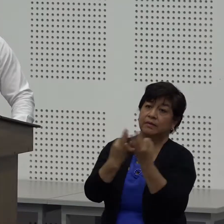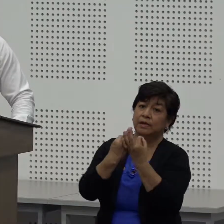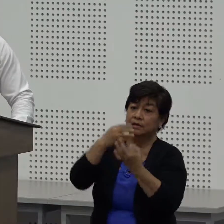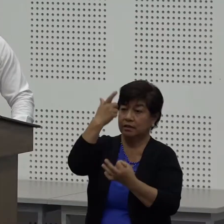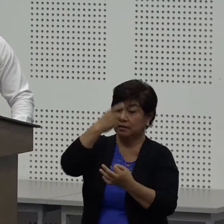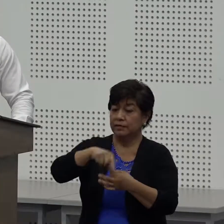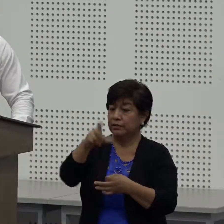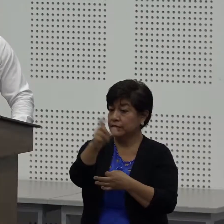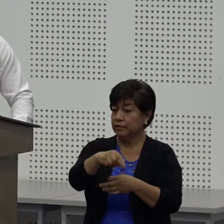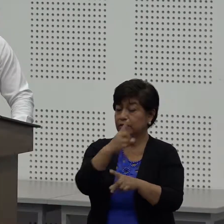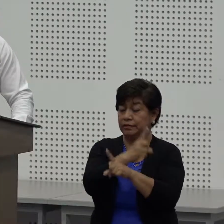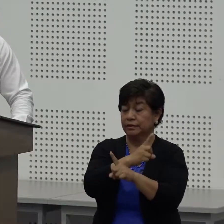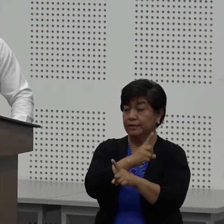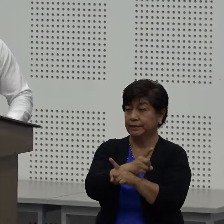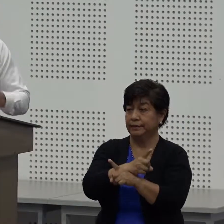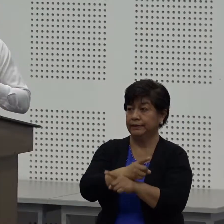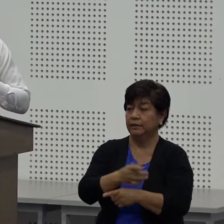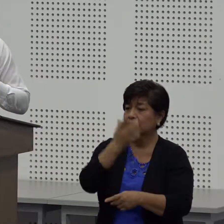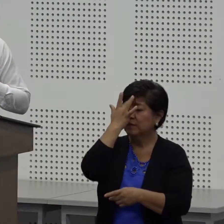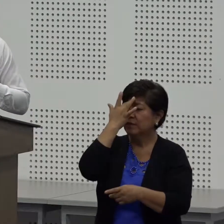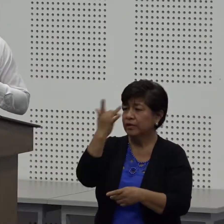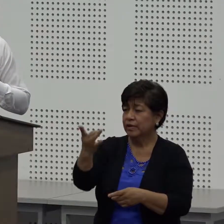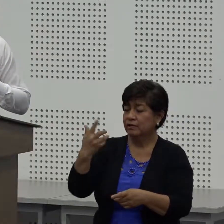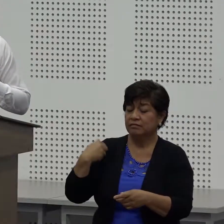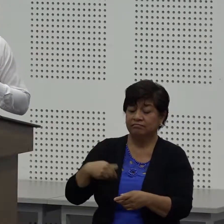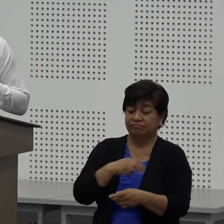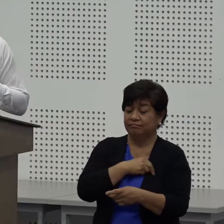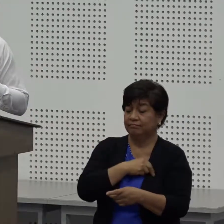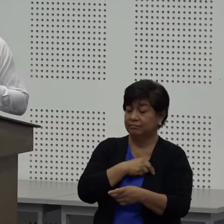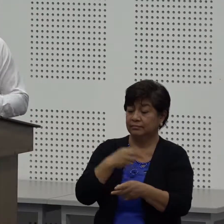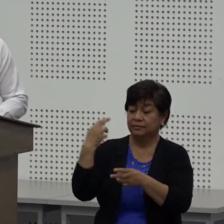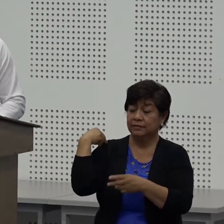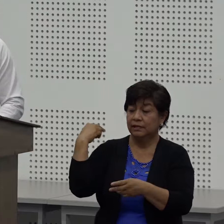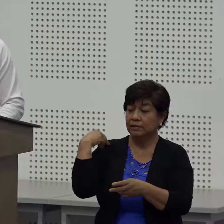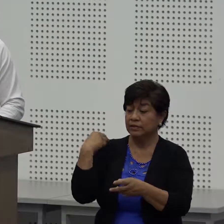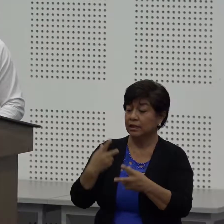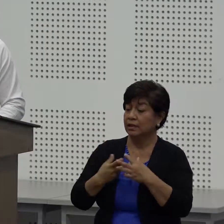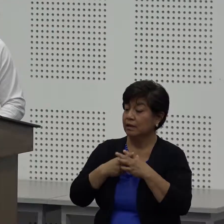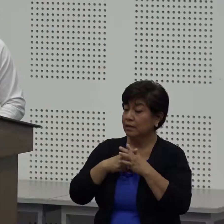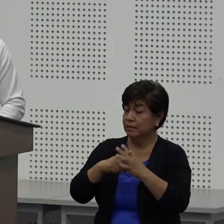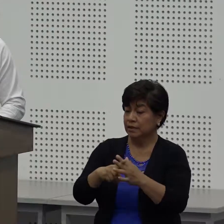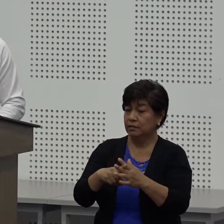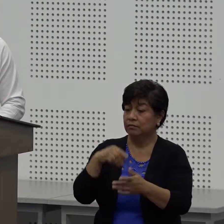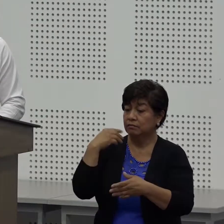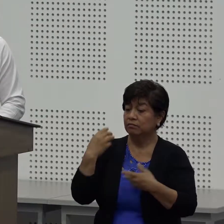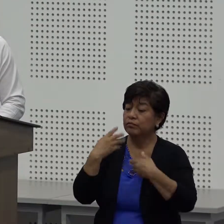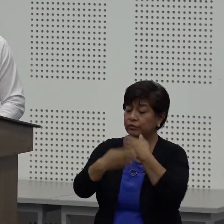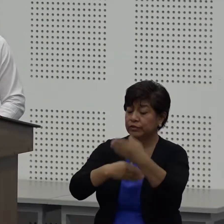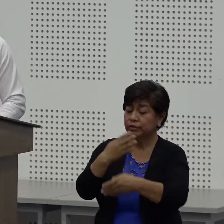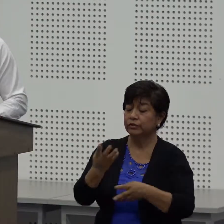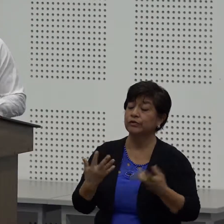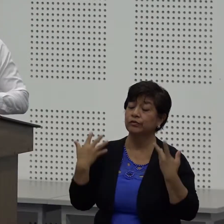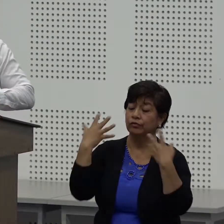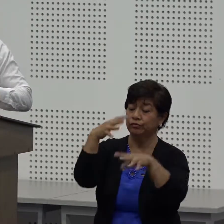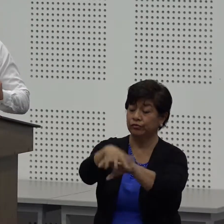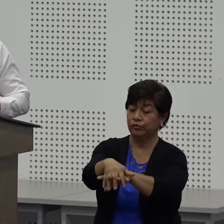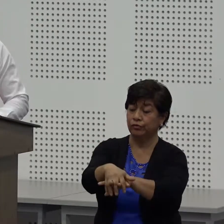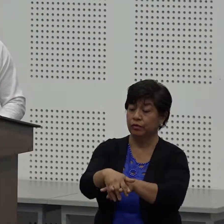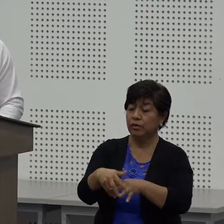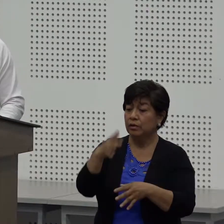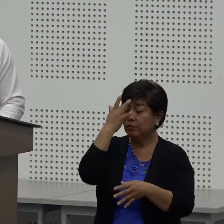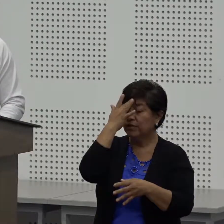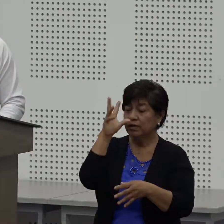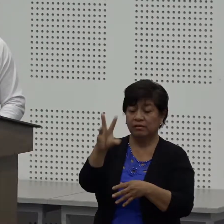con discapacidad ¿Por qué nosotros somos los que tenemos que emprender algún proceso de inclusión? ¿Por qué no las